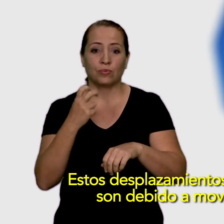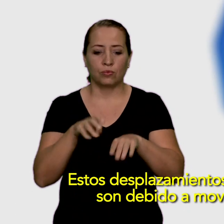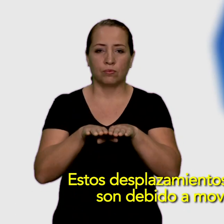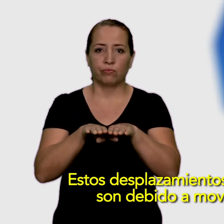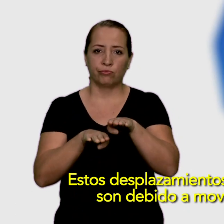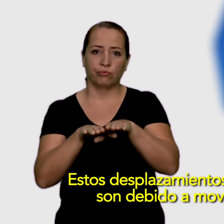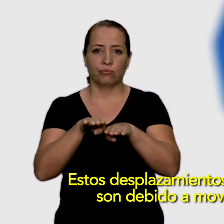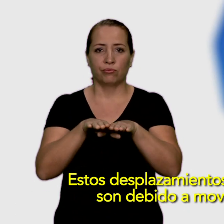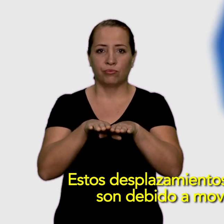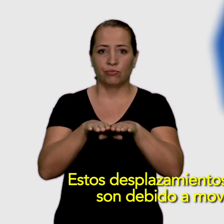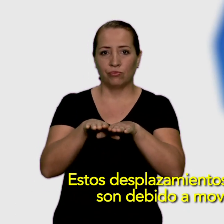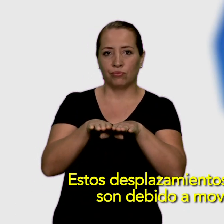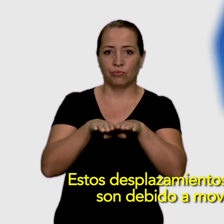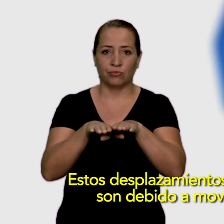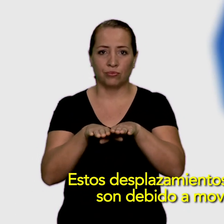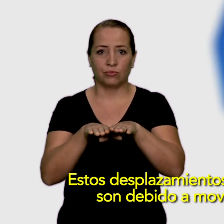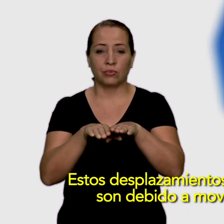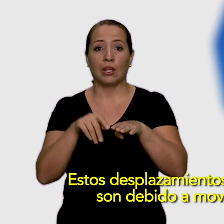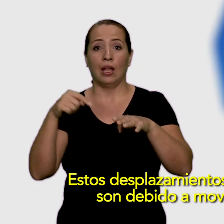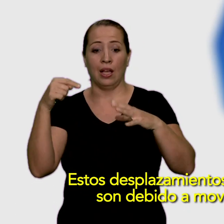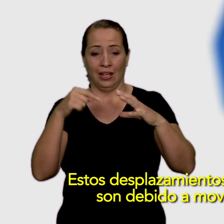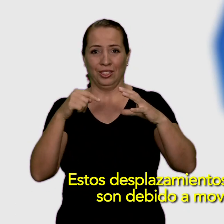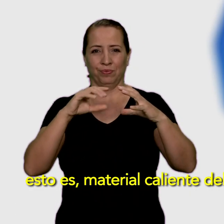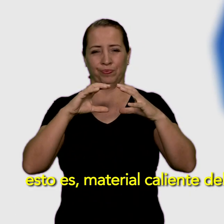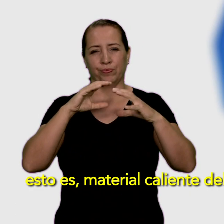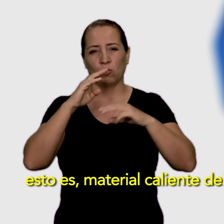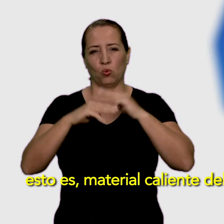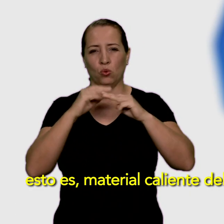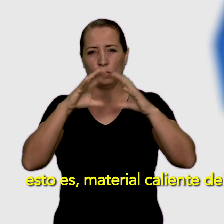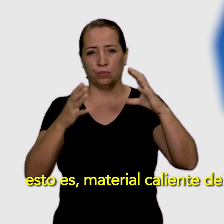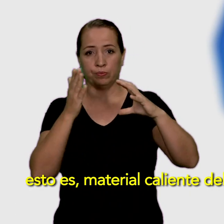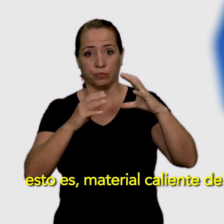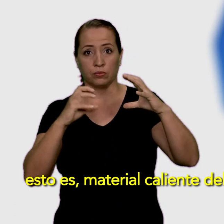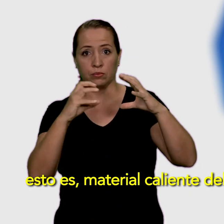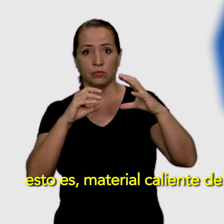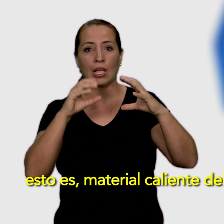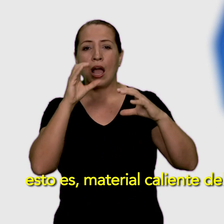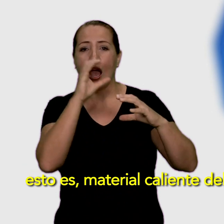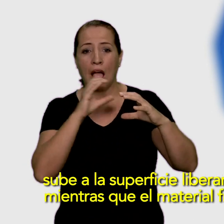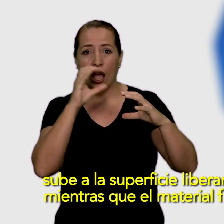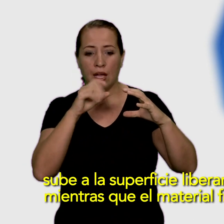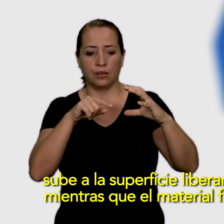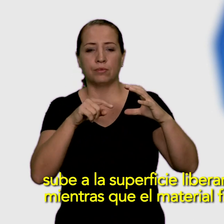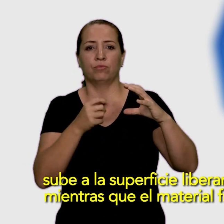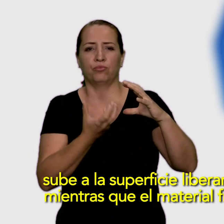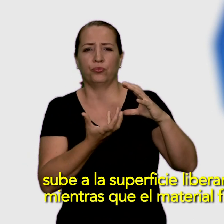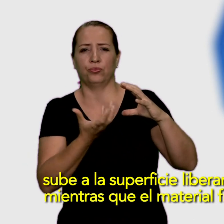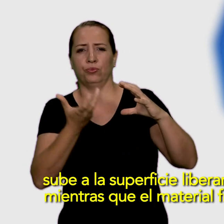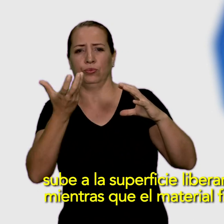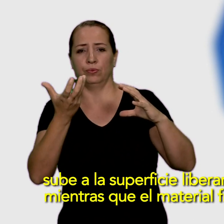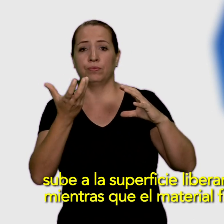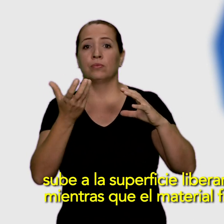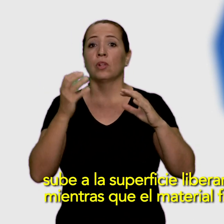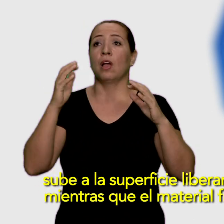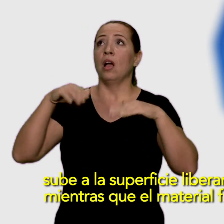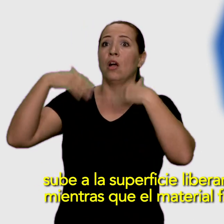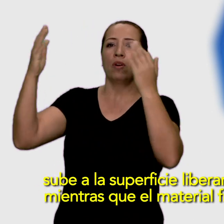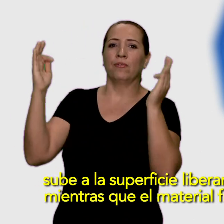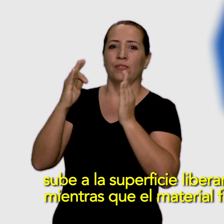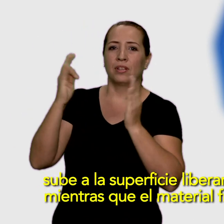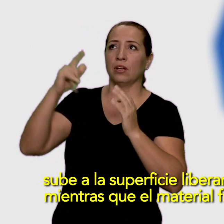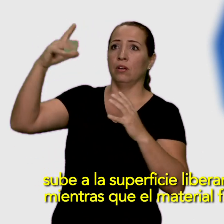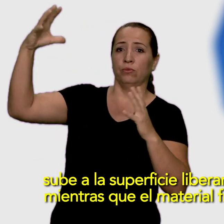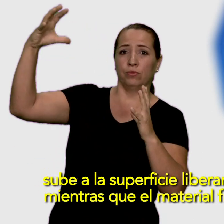Estos desplazamientos de las placas son debido a movimientos, esto es, material caliente del interior de la Tierra sube a la superficie